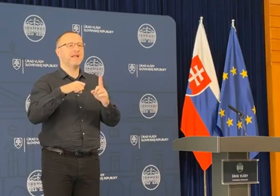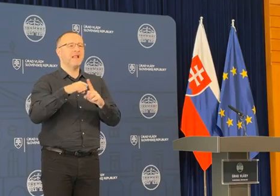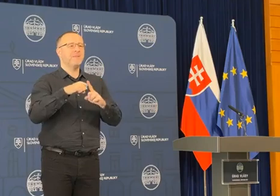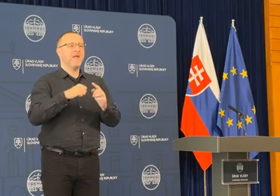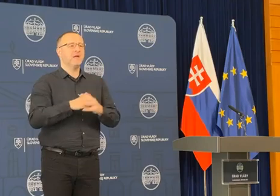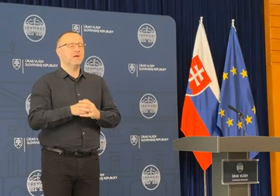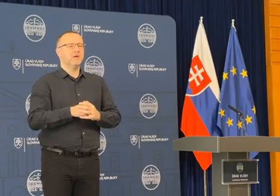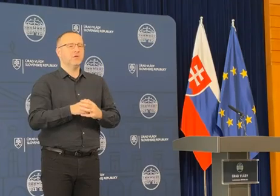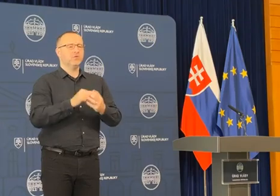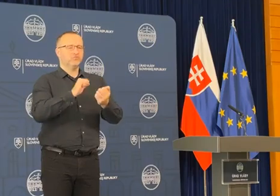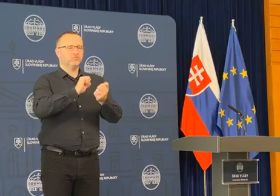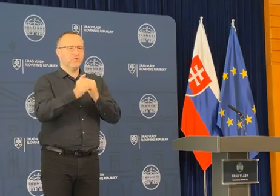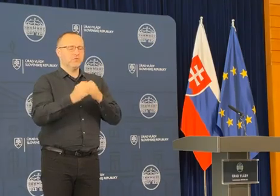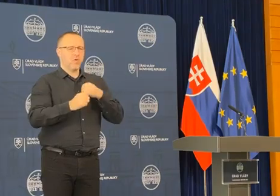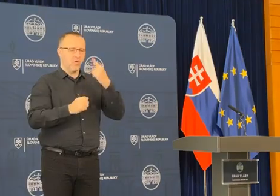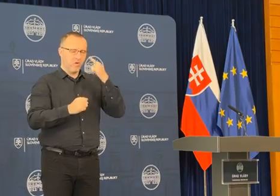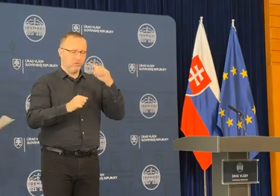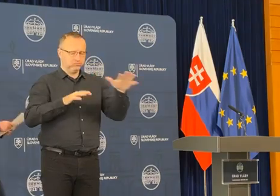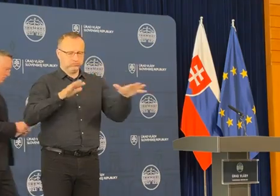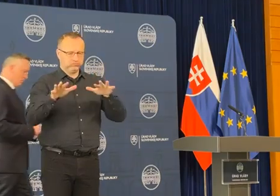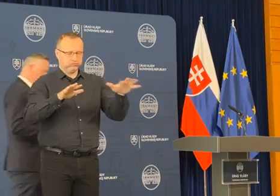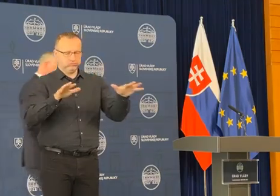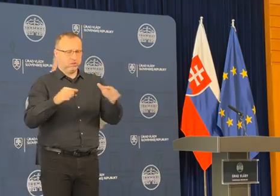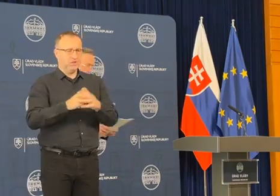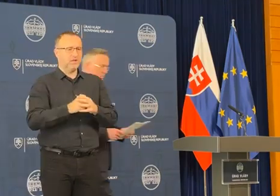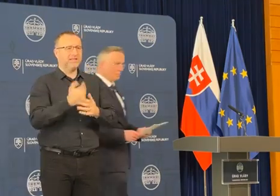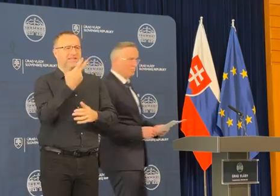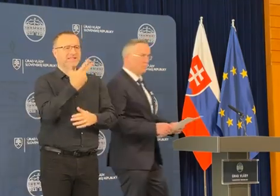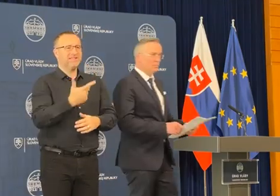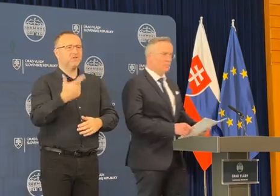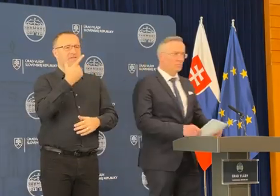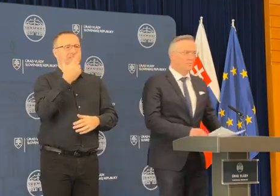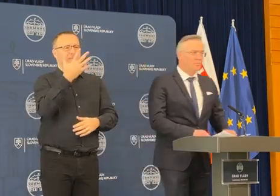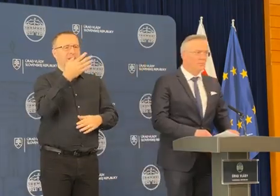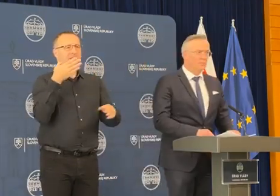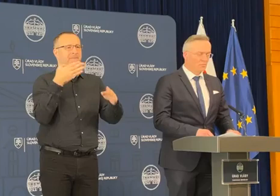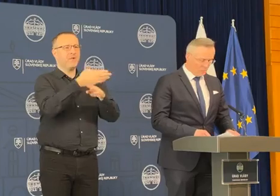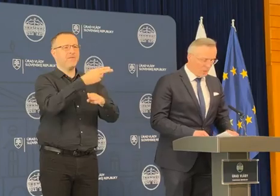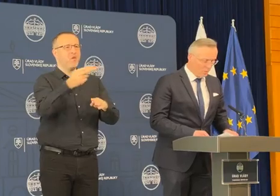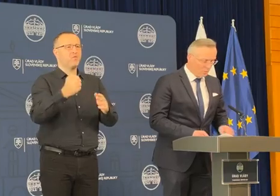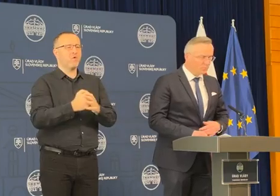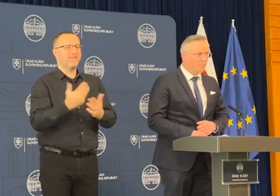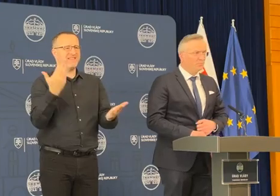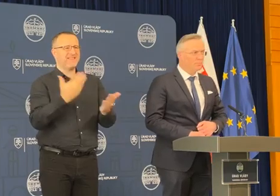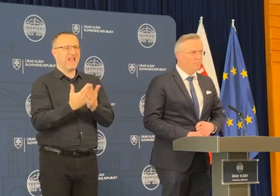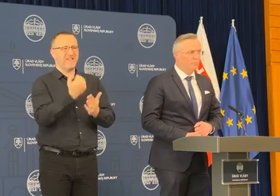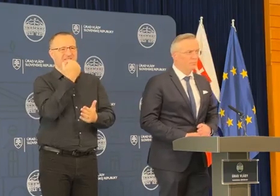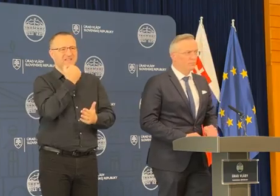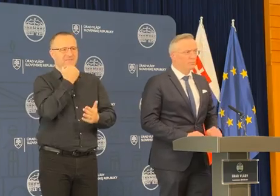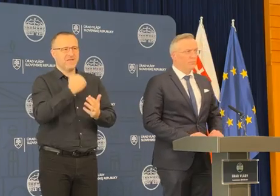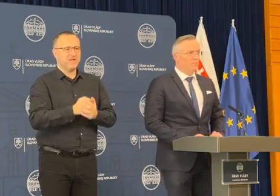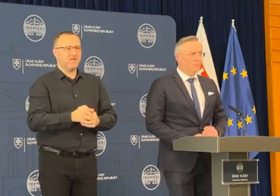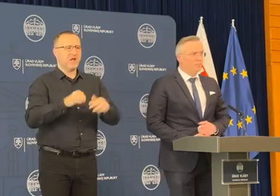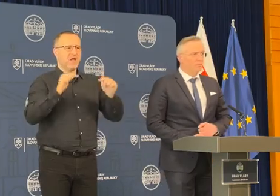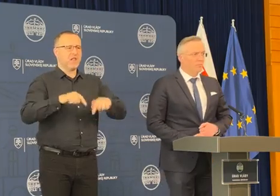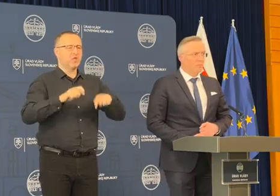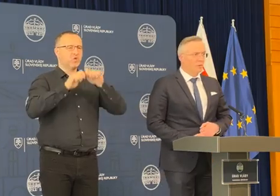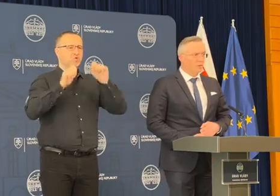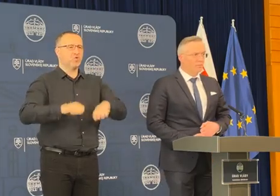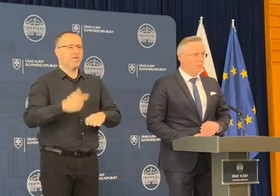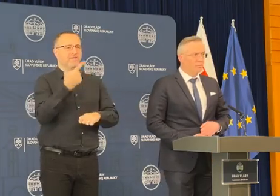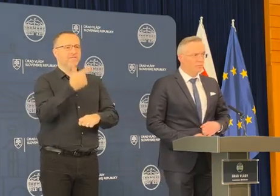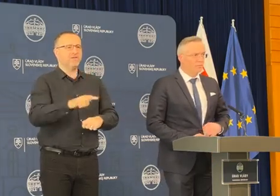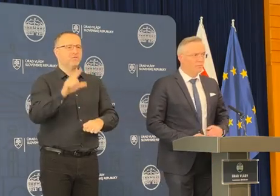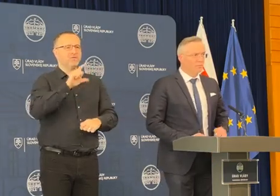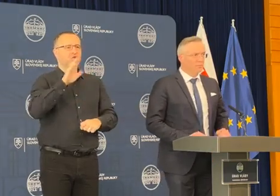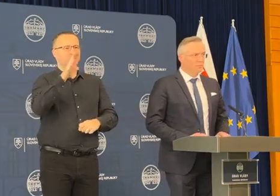mám hokej v tých číslach. 325 miliónov eur je z tých firemnych daní, ale dnes sa rozhodlo o 224 miliónoch.